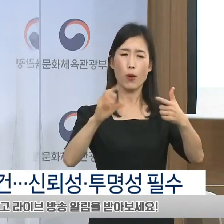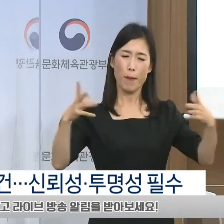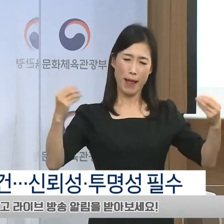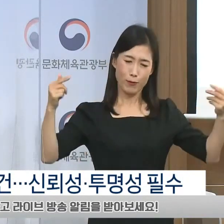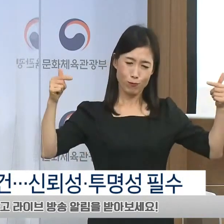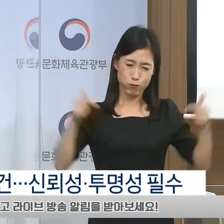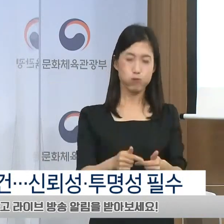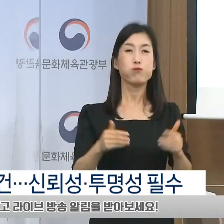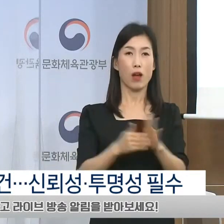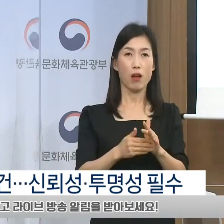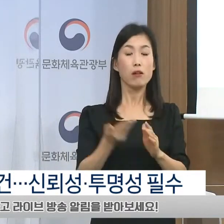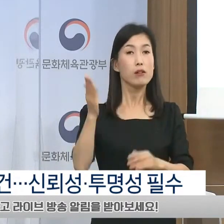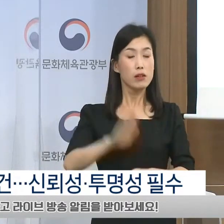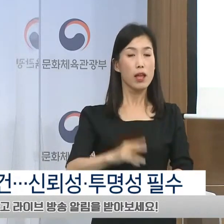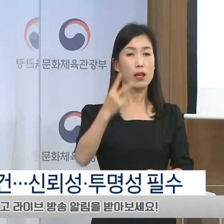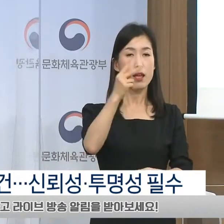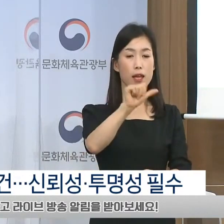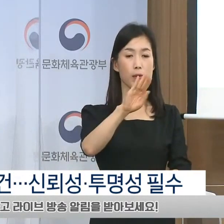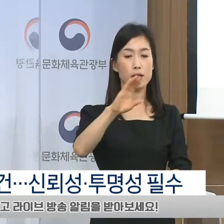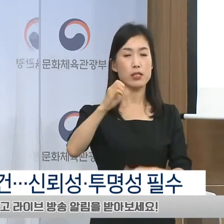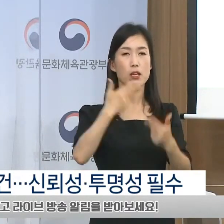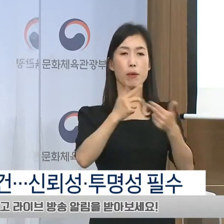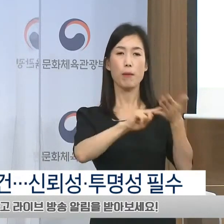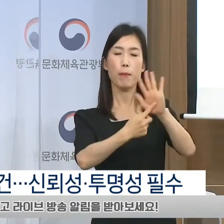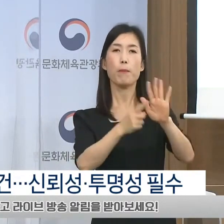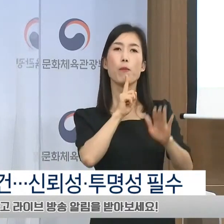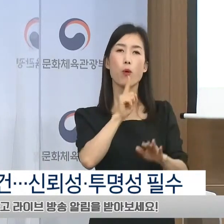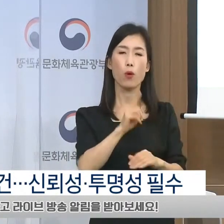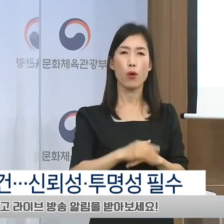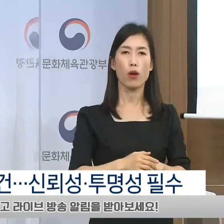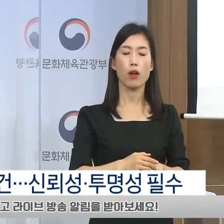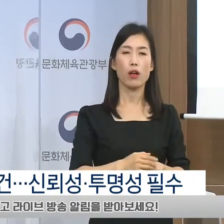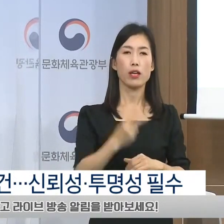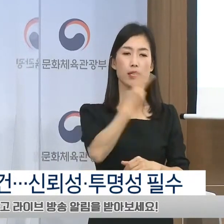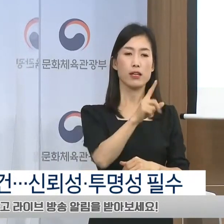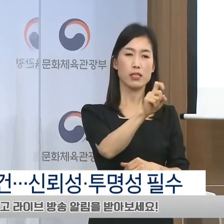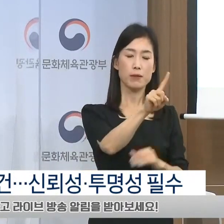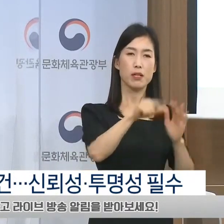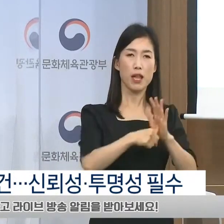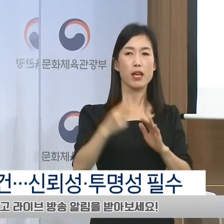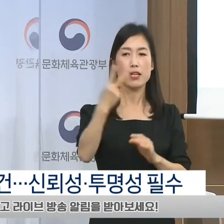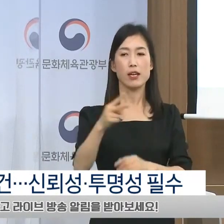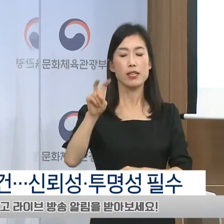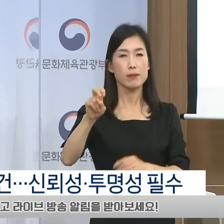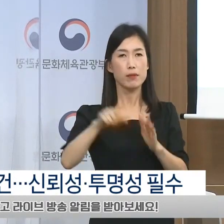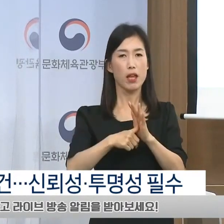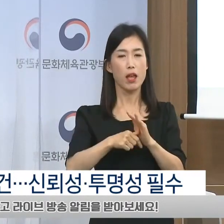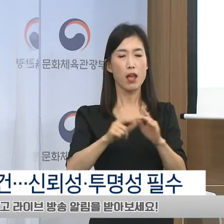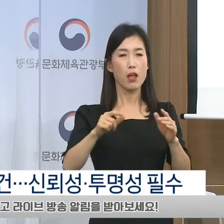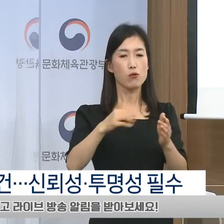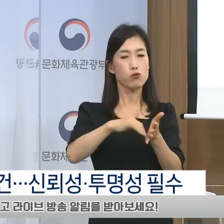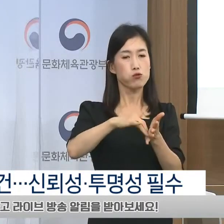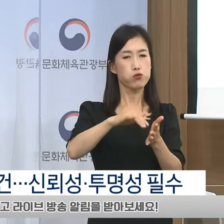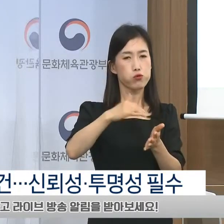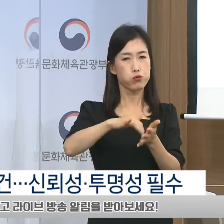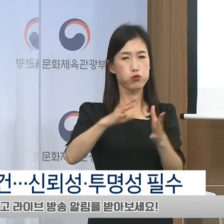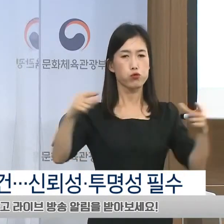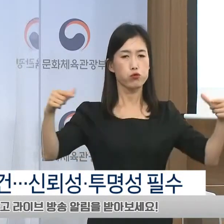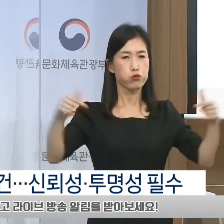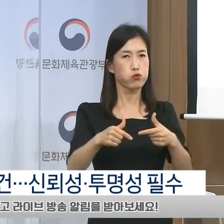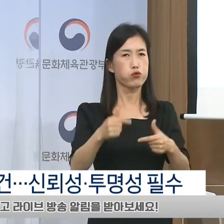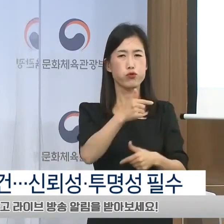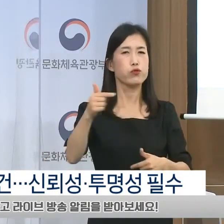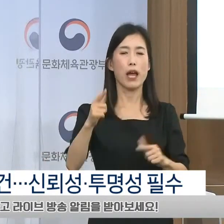유료 부수는 2021년 789만 부에서 2020년 695만 부로